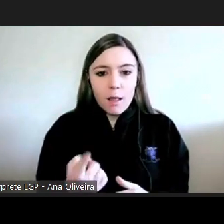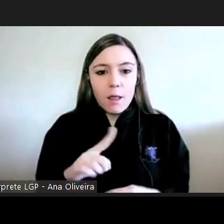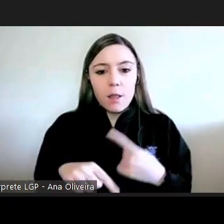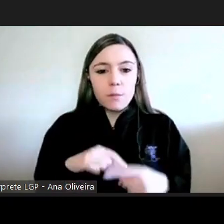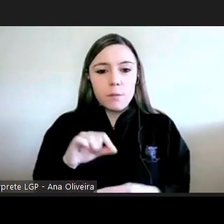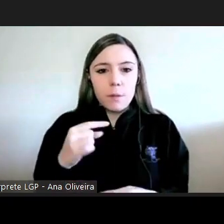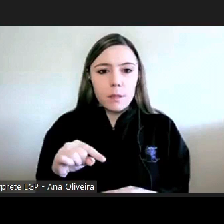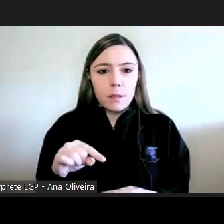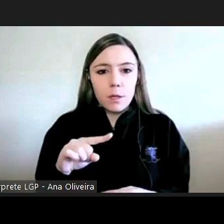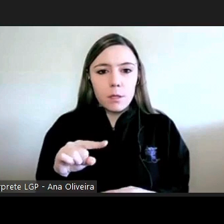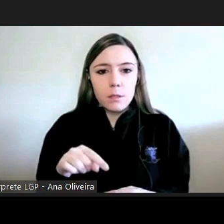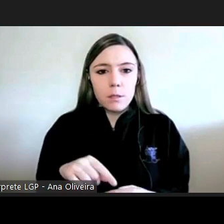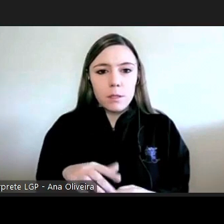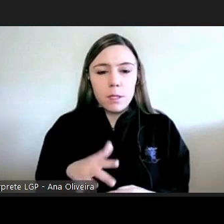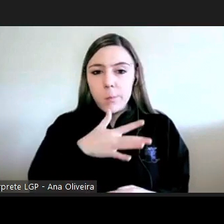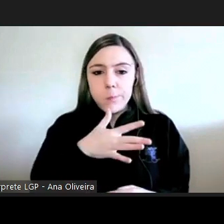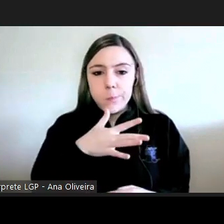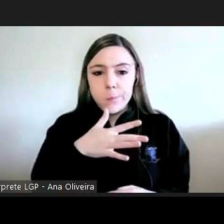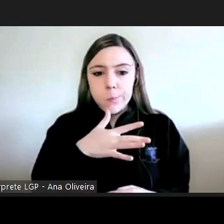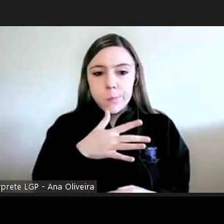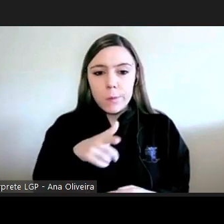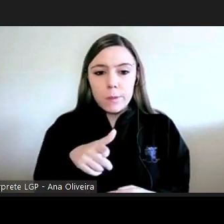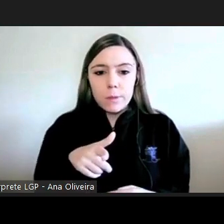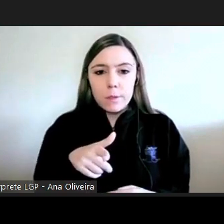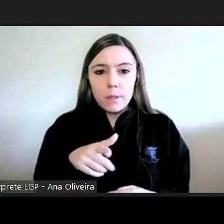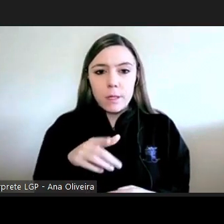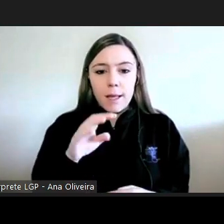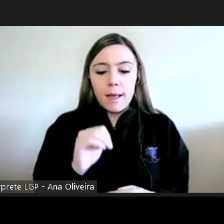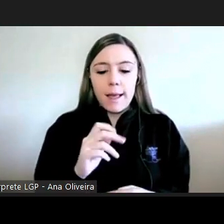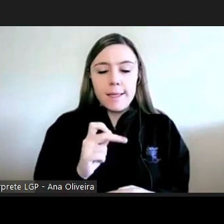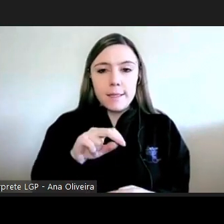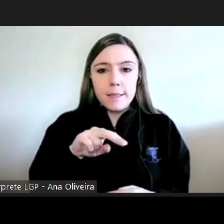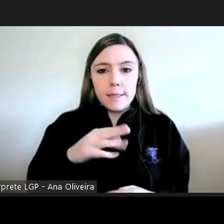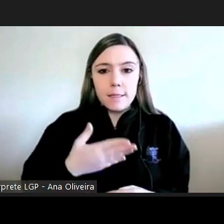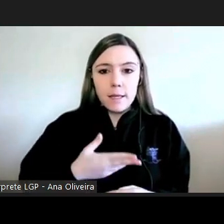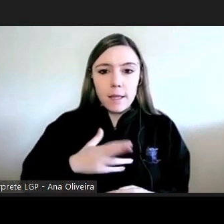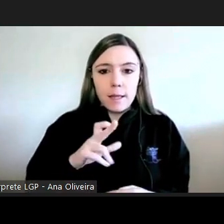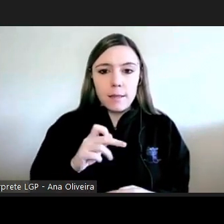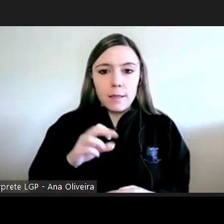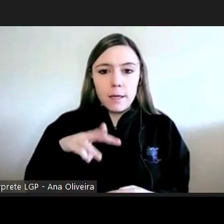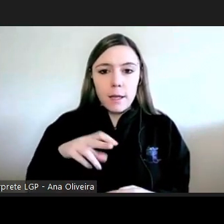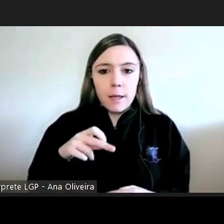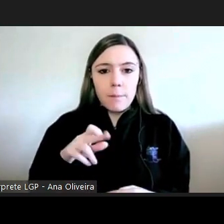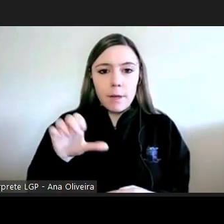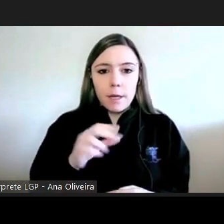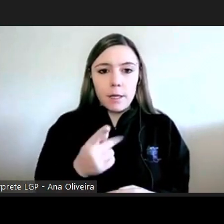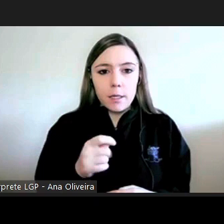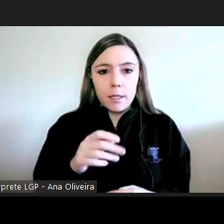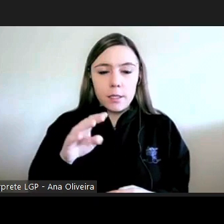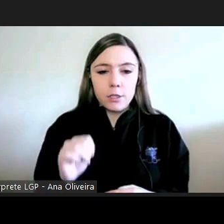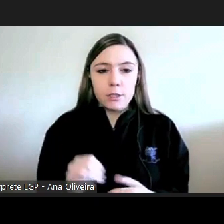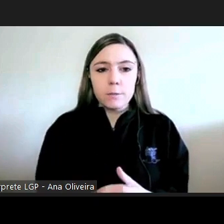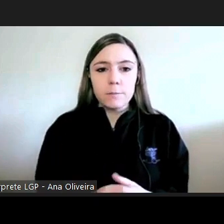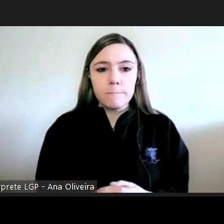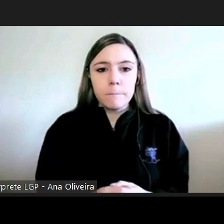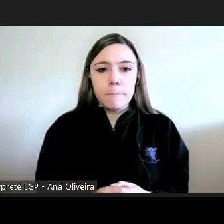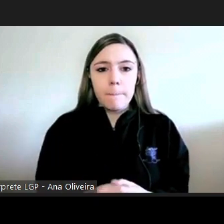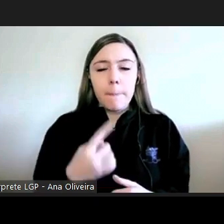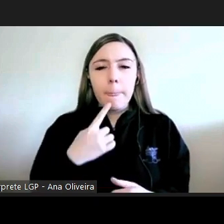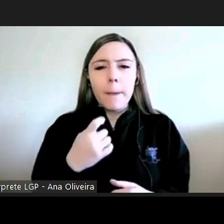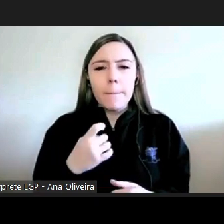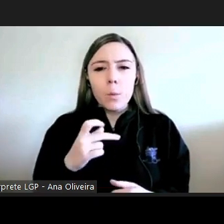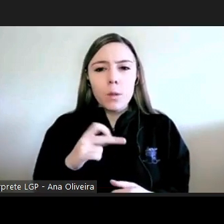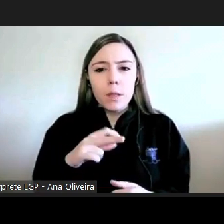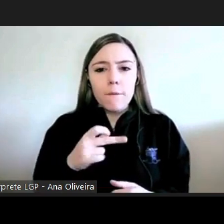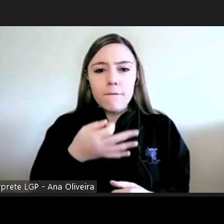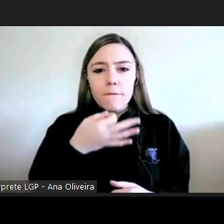e também aqui a atenção da Sandra Marques e só as características perguntaram a Gondar